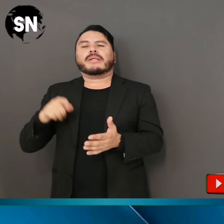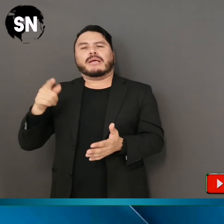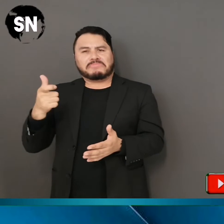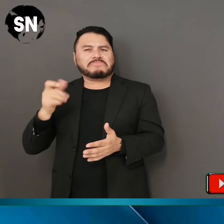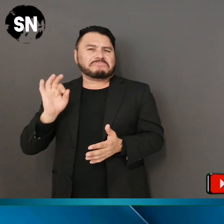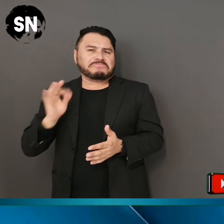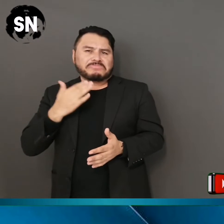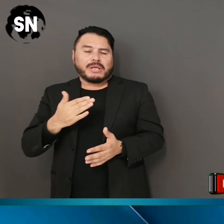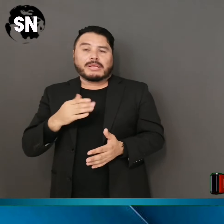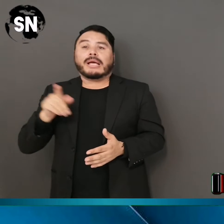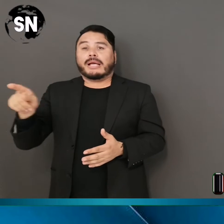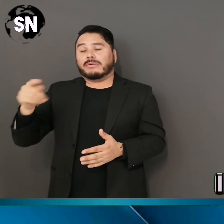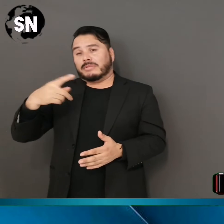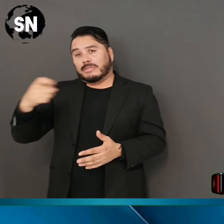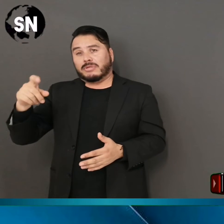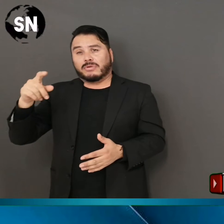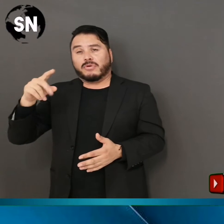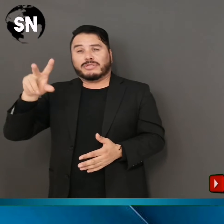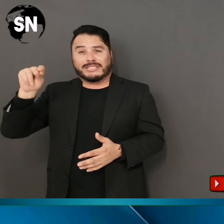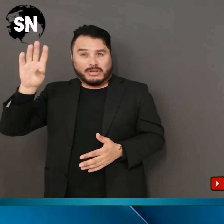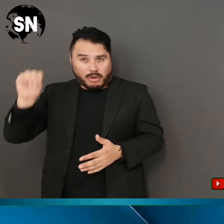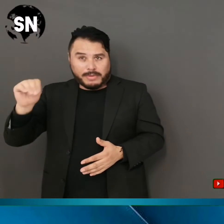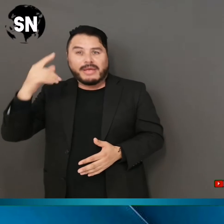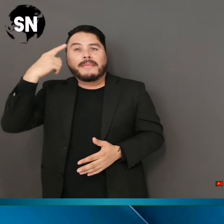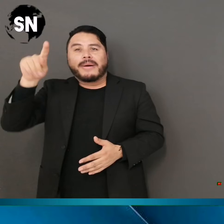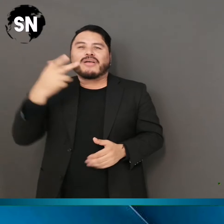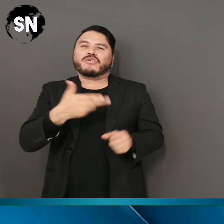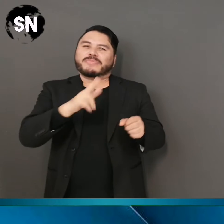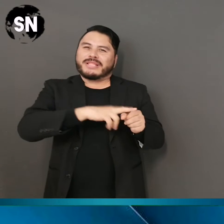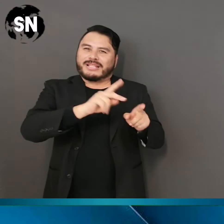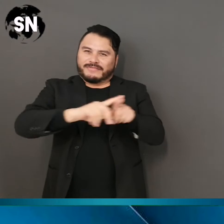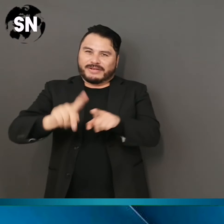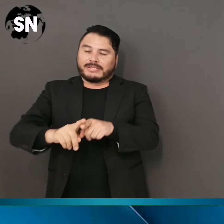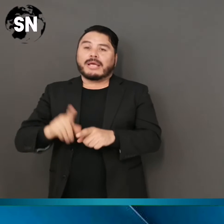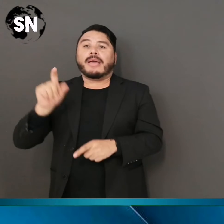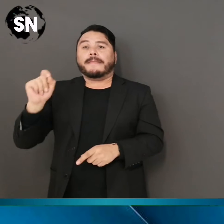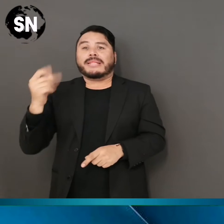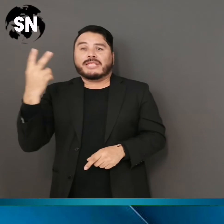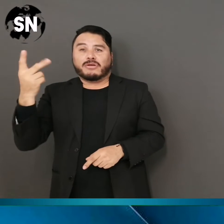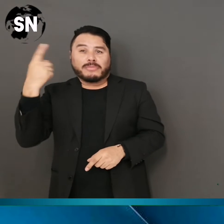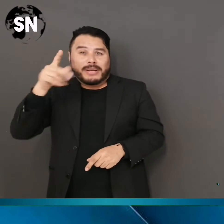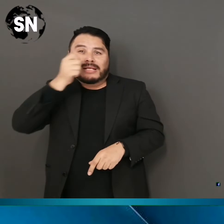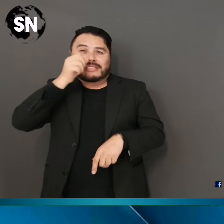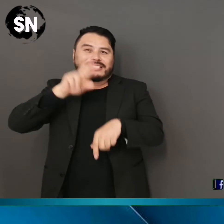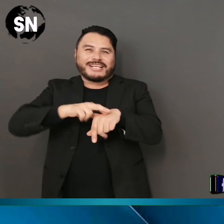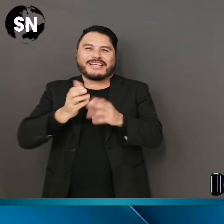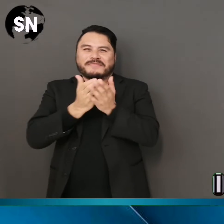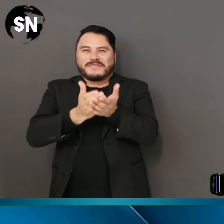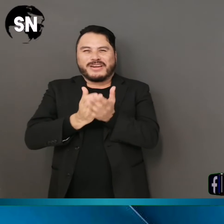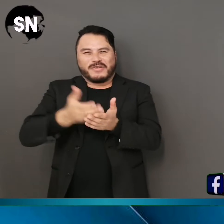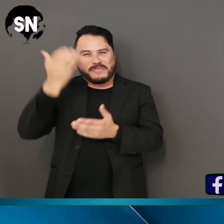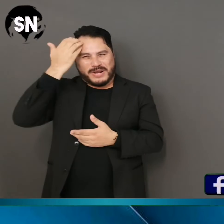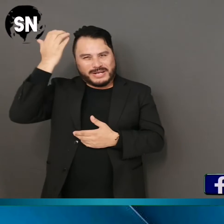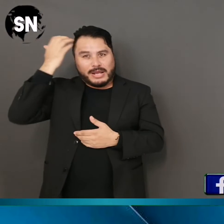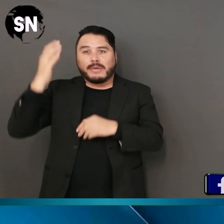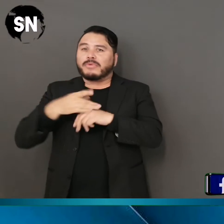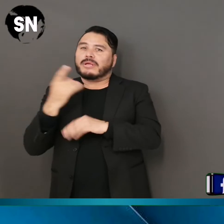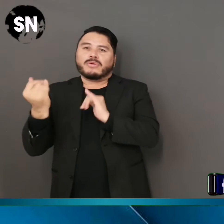Según aclaró el canciller, 189 de estos ventiladores irán para los servicios públicos de salud y 22 para la secretaria de Marina, que